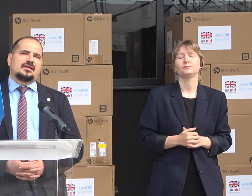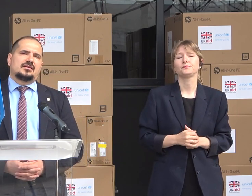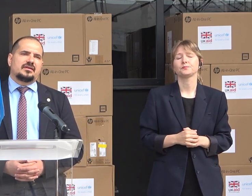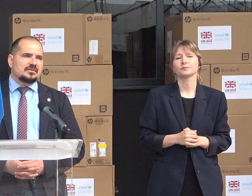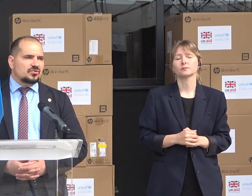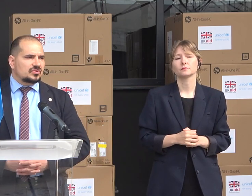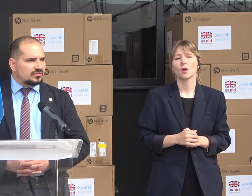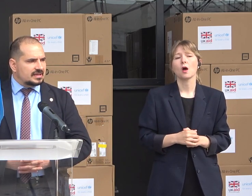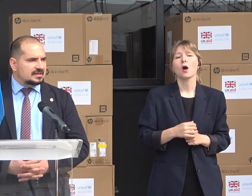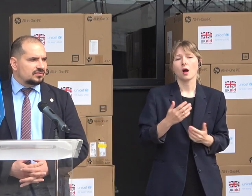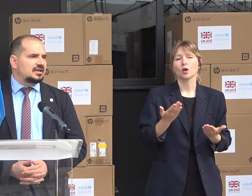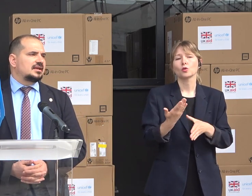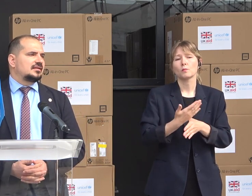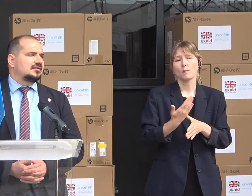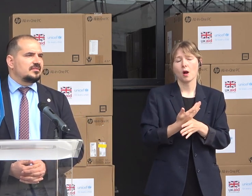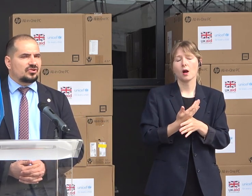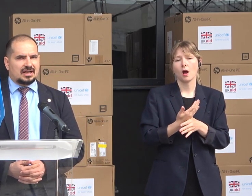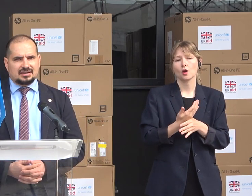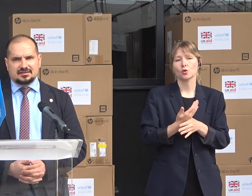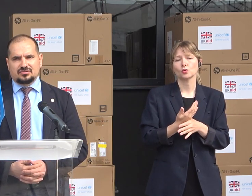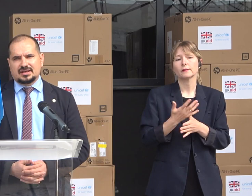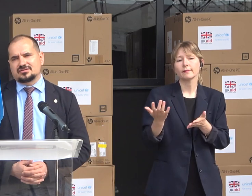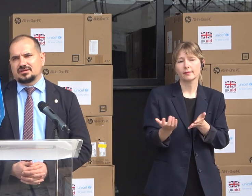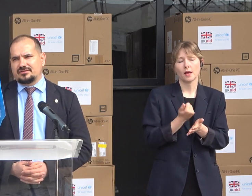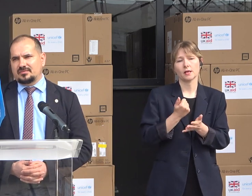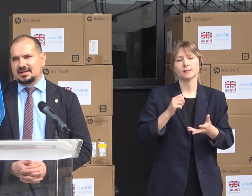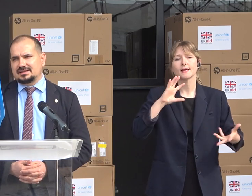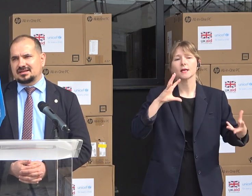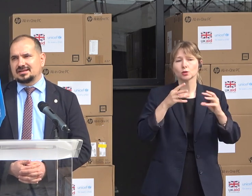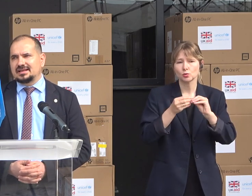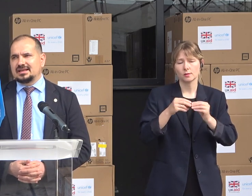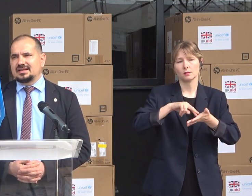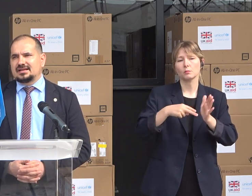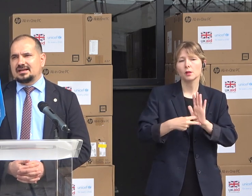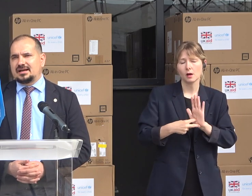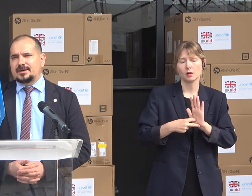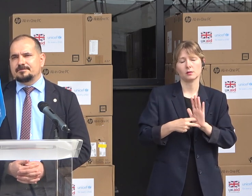venim cu soluții destul de importante în contextul reformei restate.